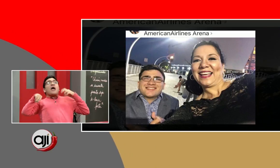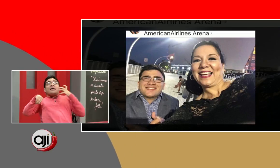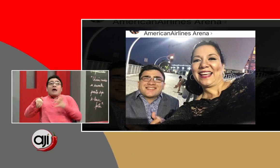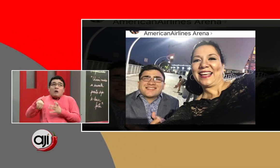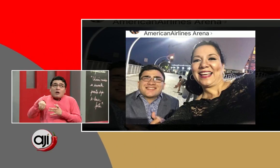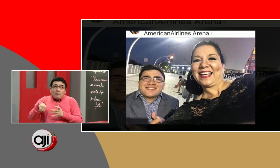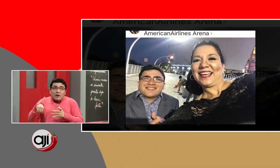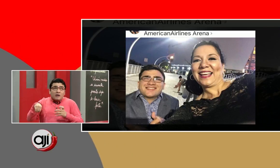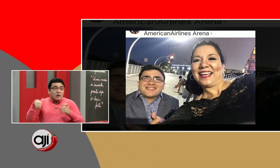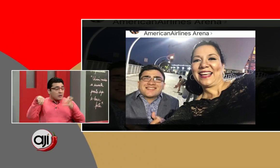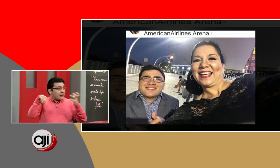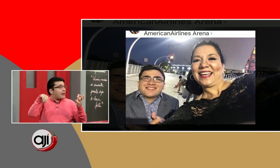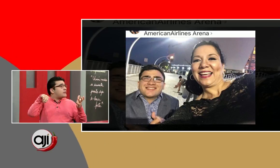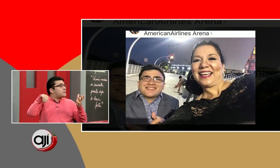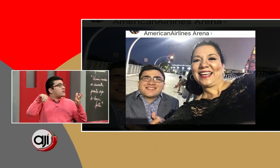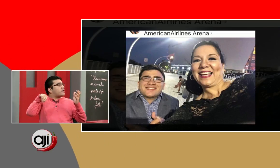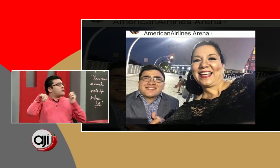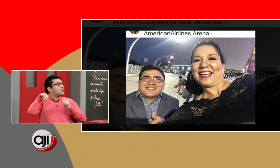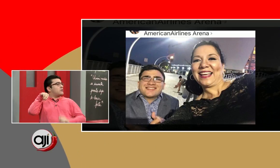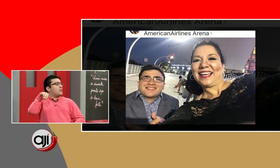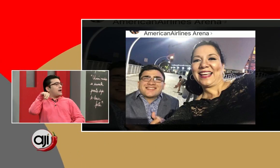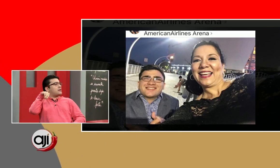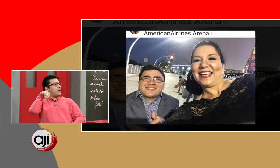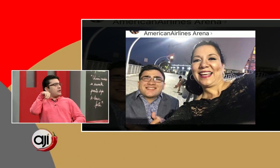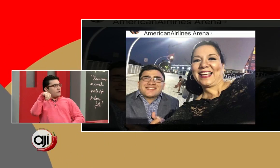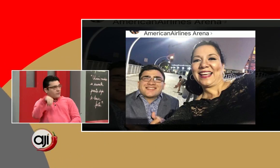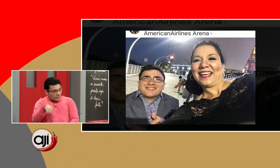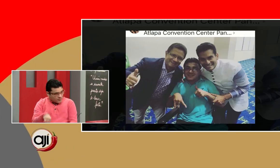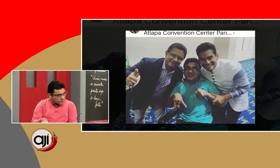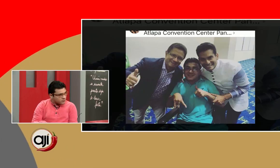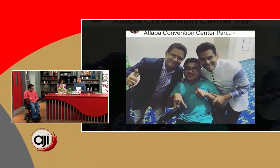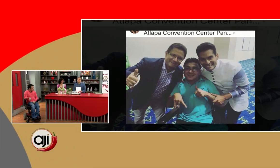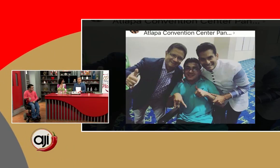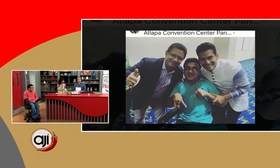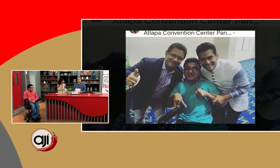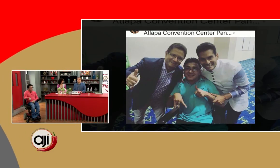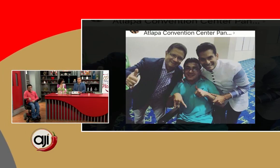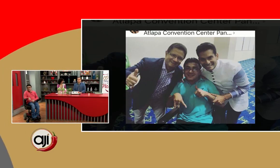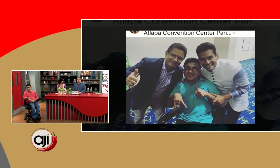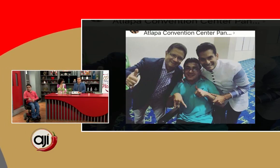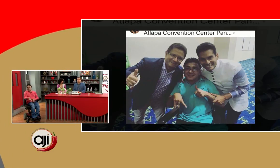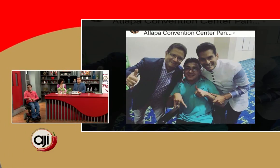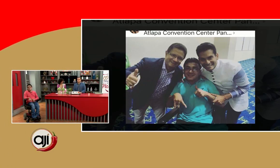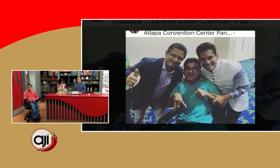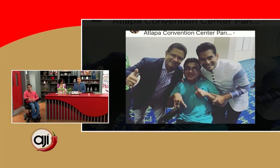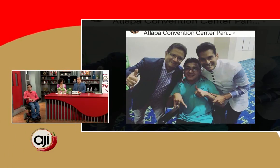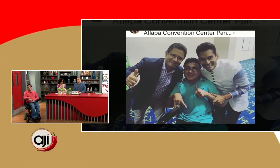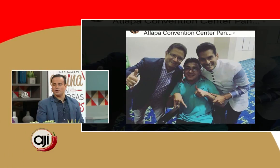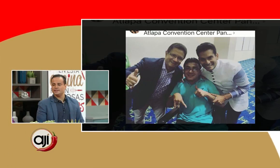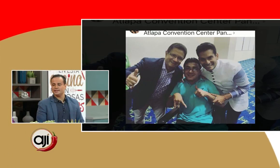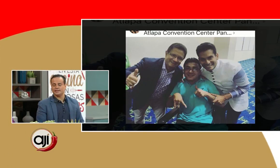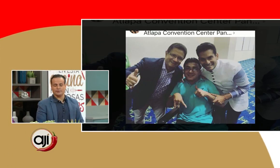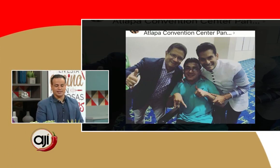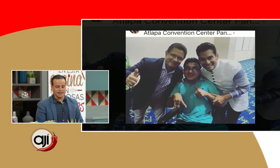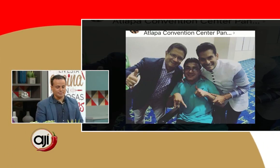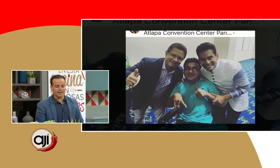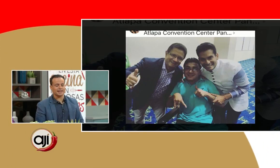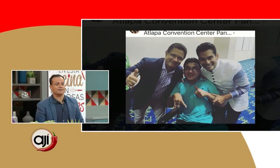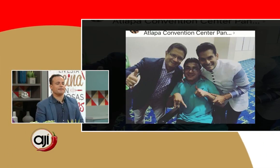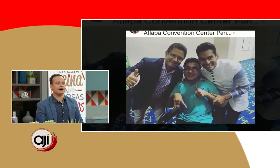Y ahora pues con Cala Speakers y con Ismael Calayos. Yo te quería preguntar un tema. Hace muy poco pues hiciste una dinámica que llevabas